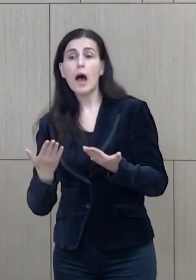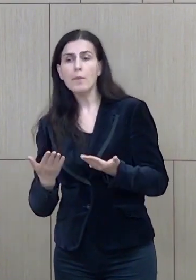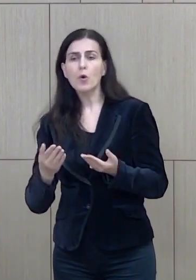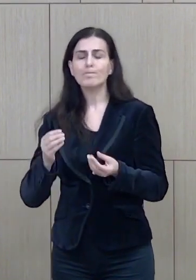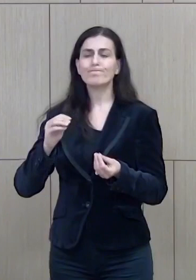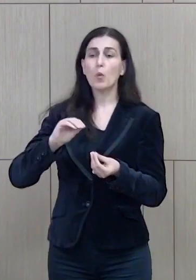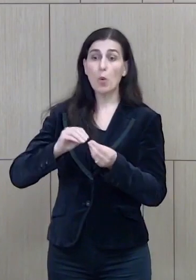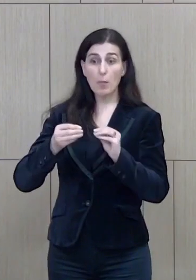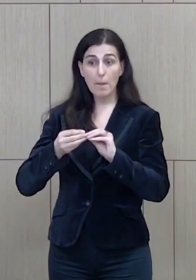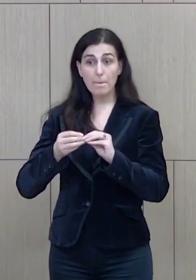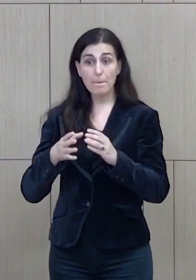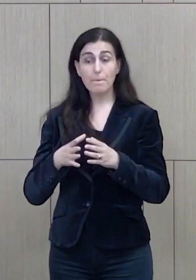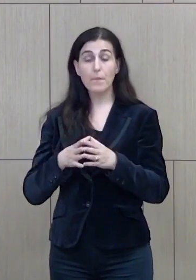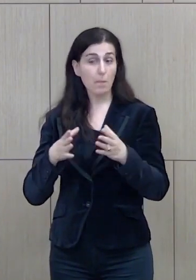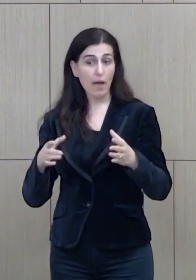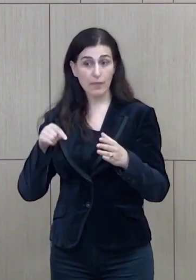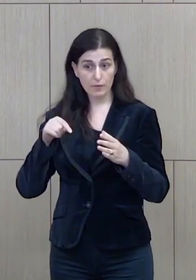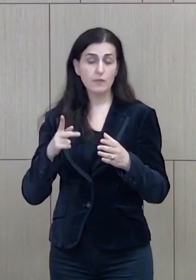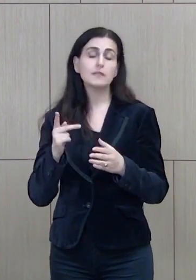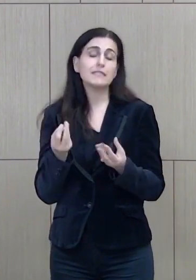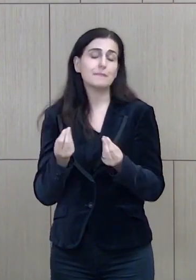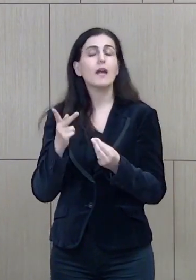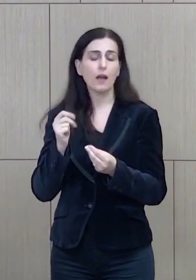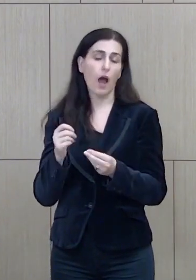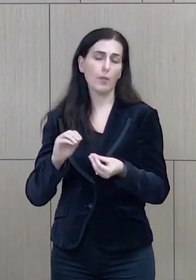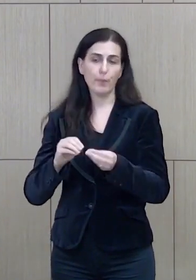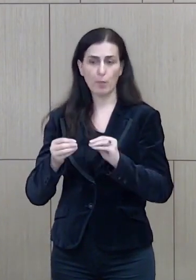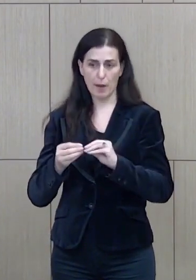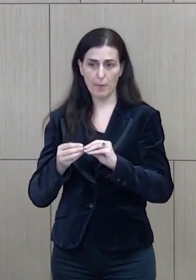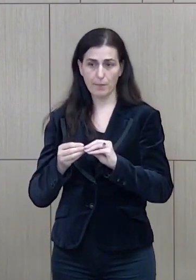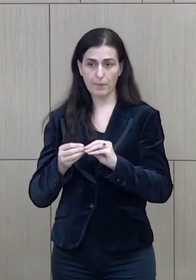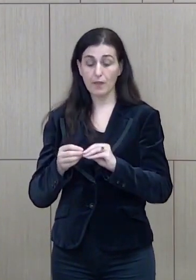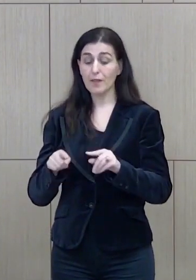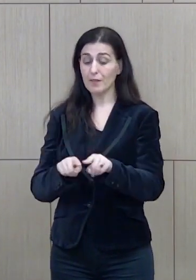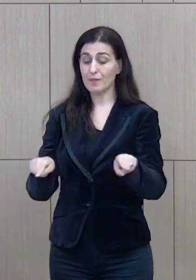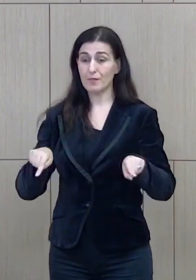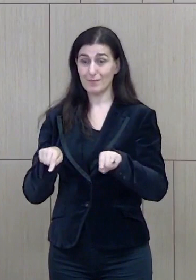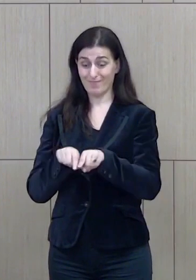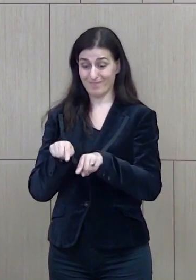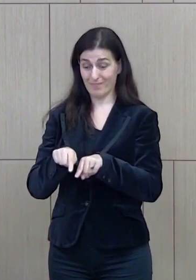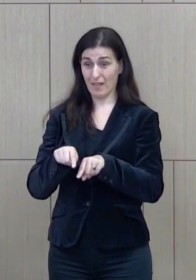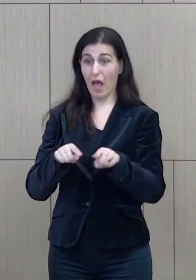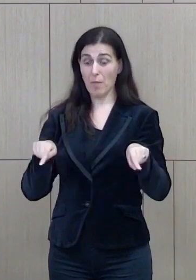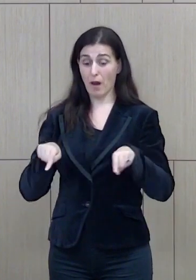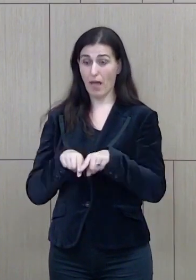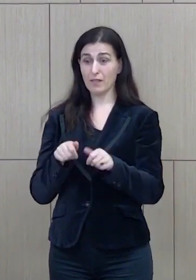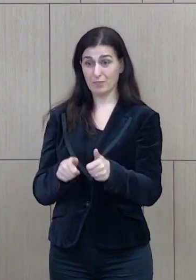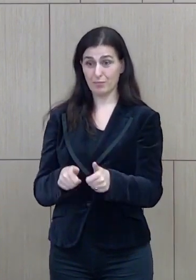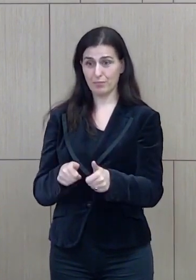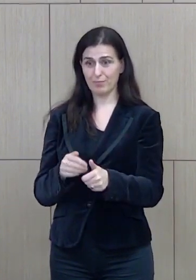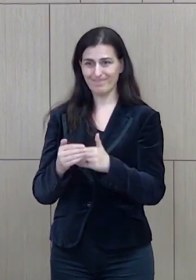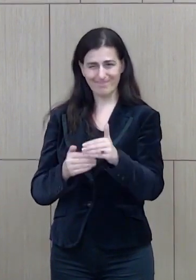problematik të themi, se problematika eksiston në lidhje me funksionimin e pajisjeve të identifikimit